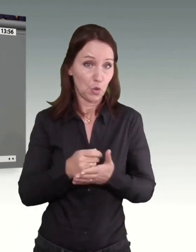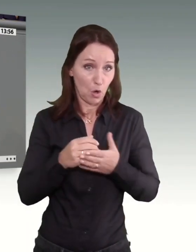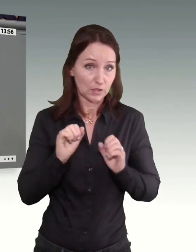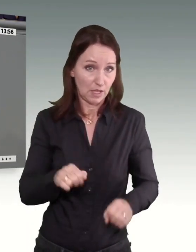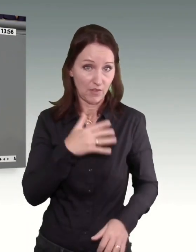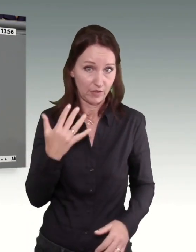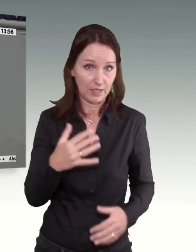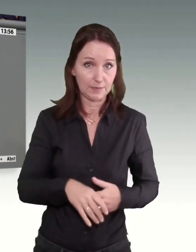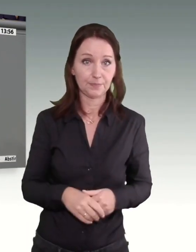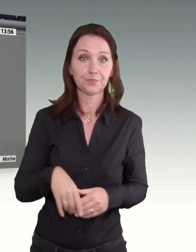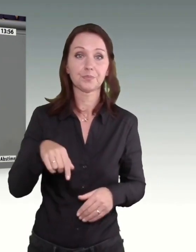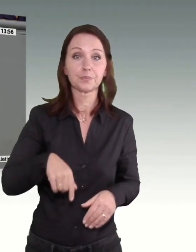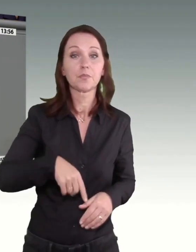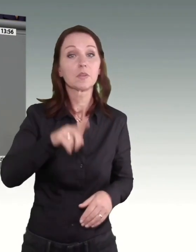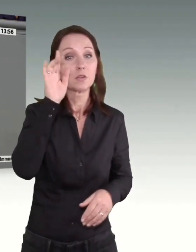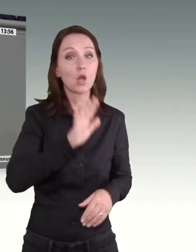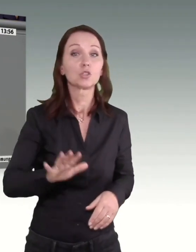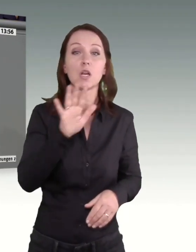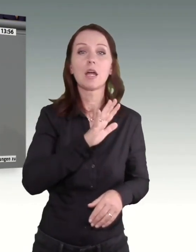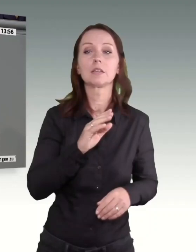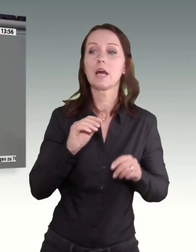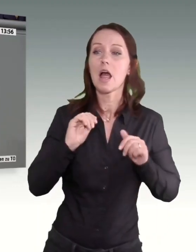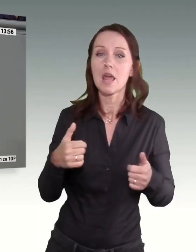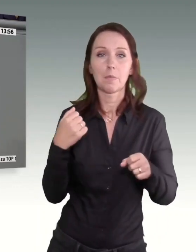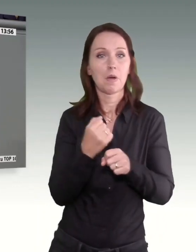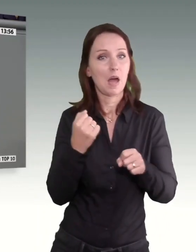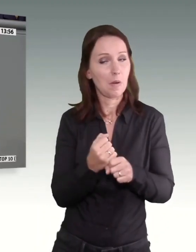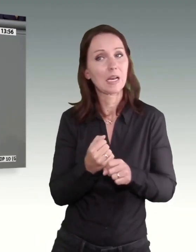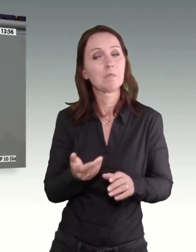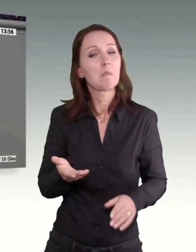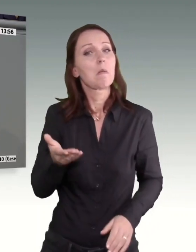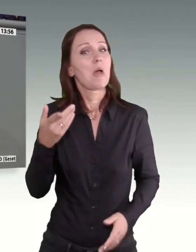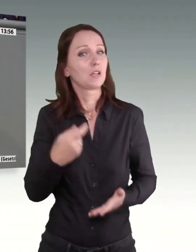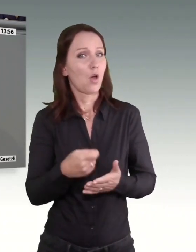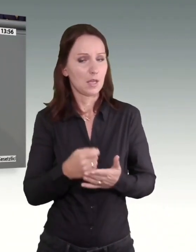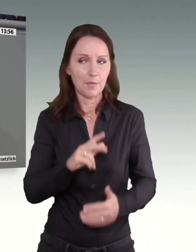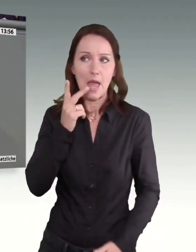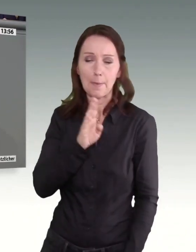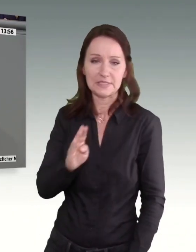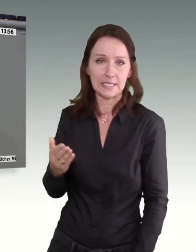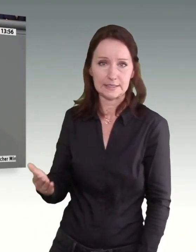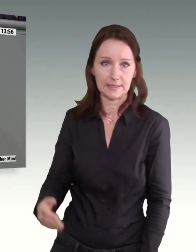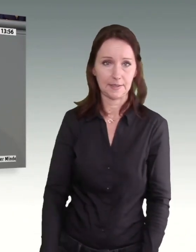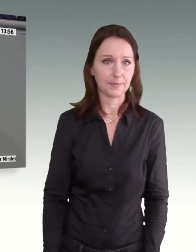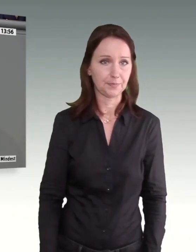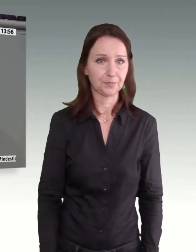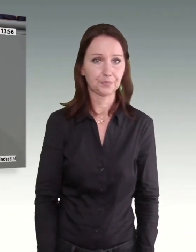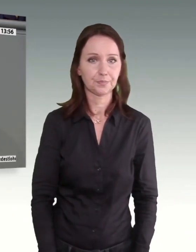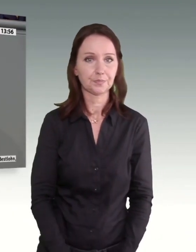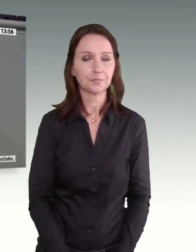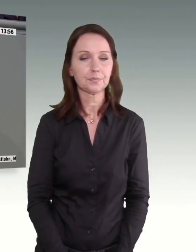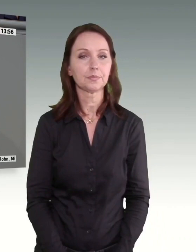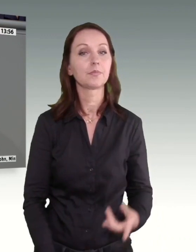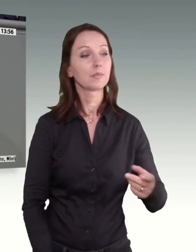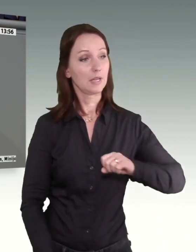in Deutschland wird immer teurer, Herr Psürske. Und der Vorschlag, den die Linke hier macht,